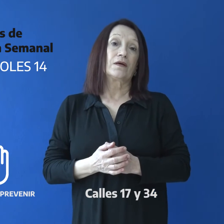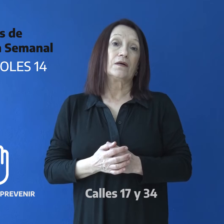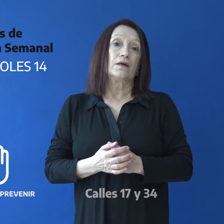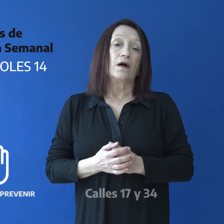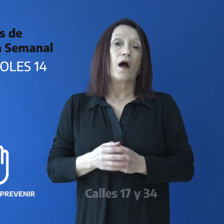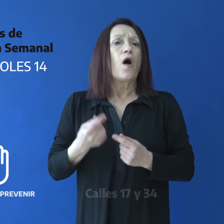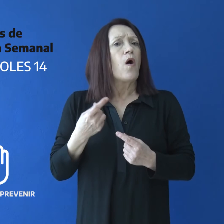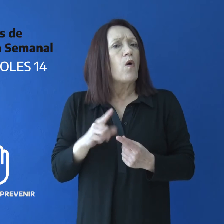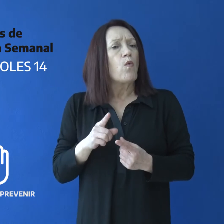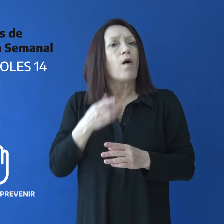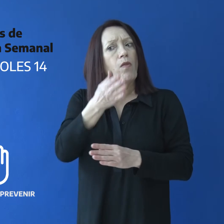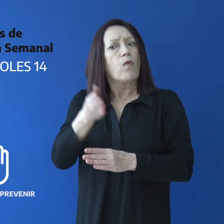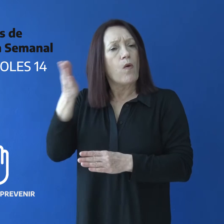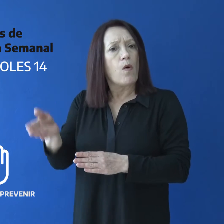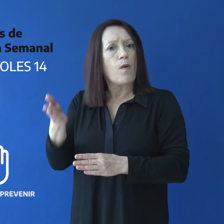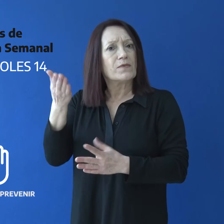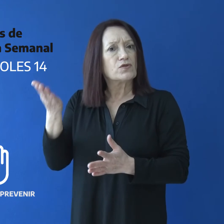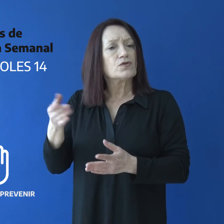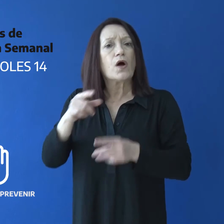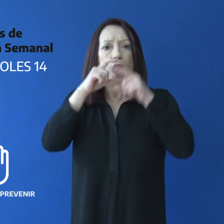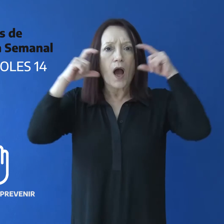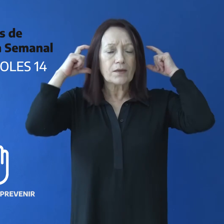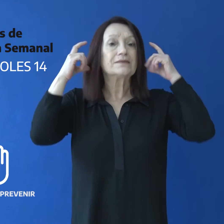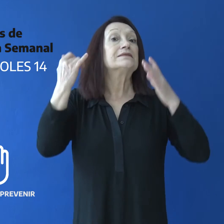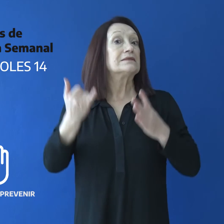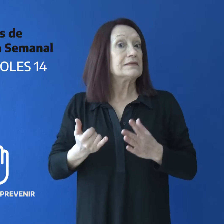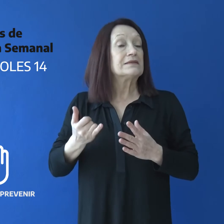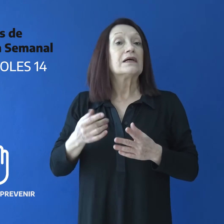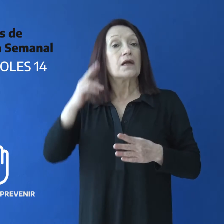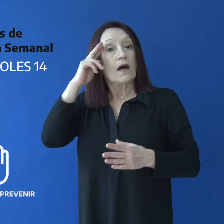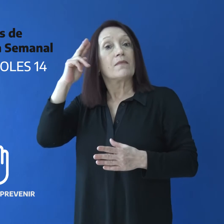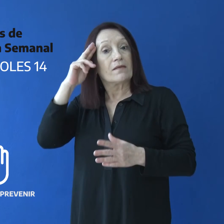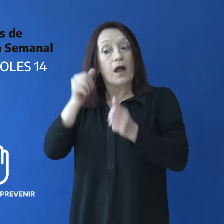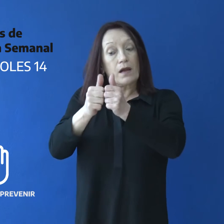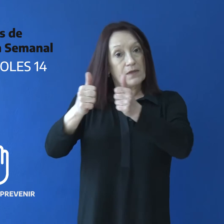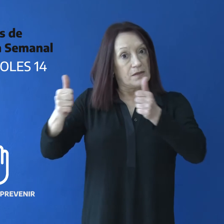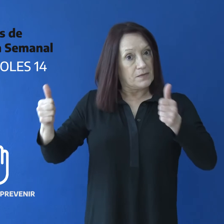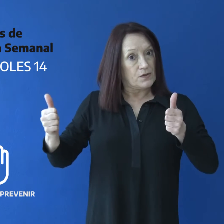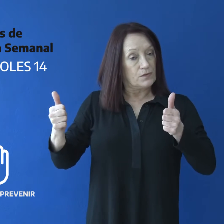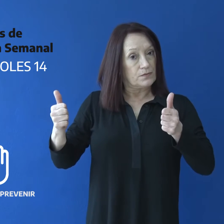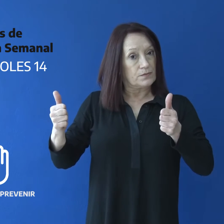Al momento de concurrir se debe ir con barbijo y respetar los 2 metros de distancia.